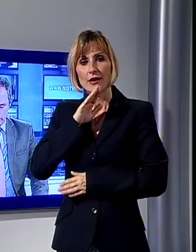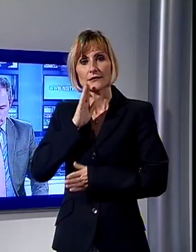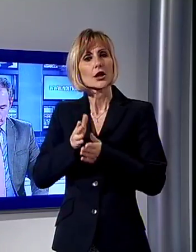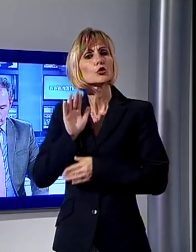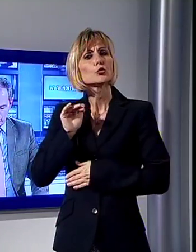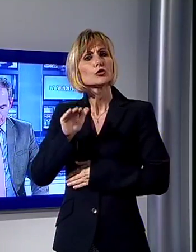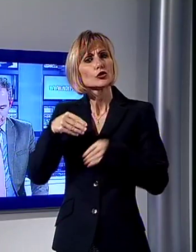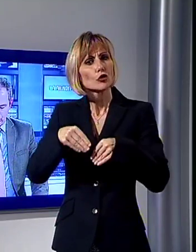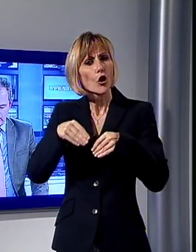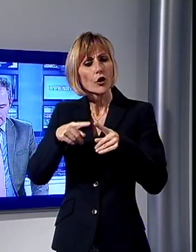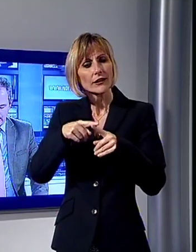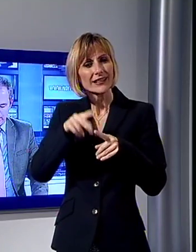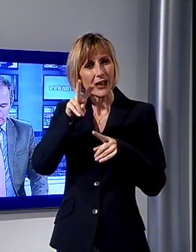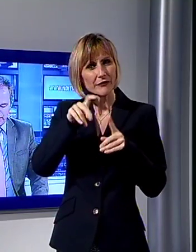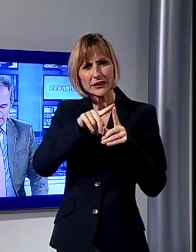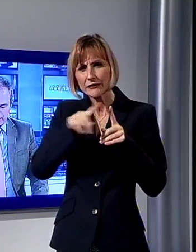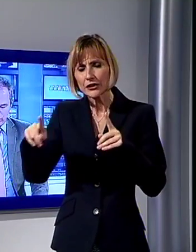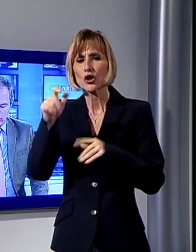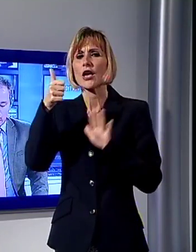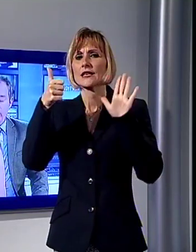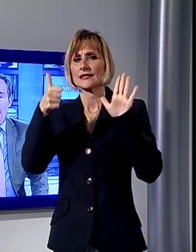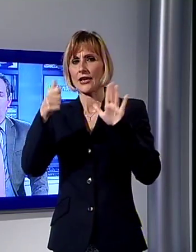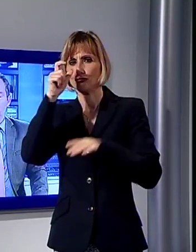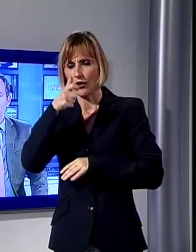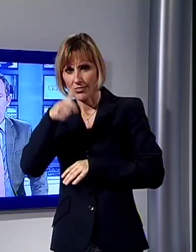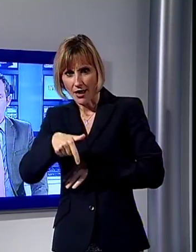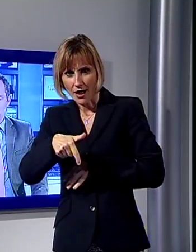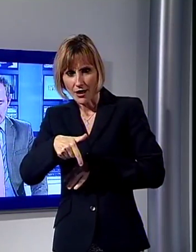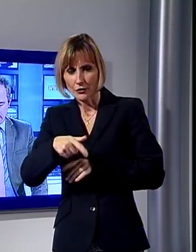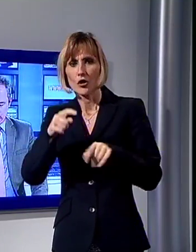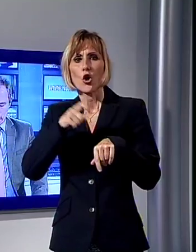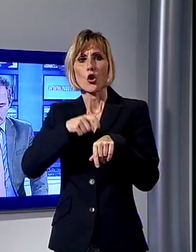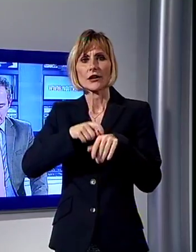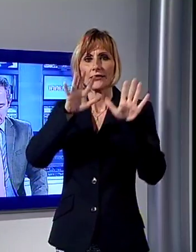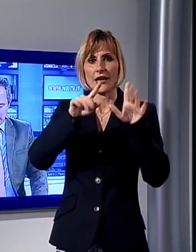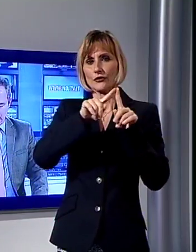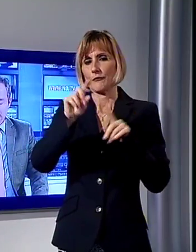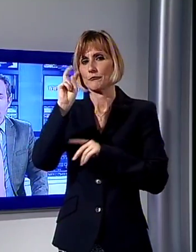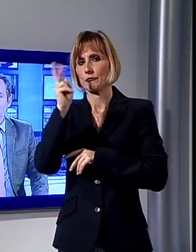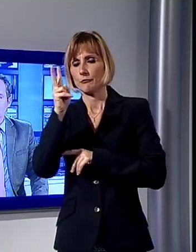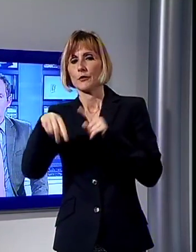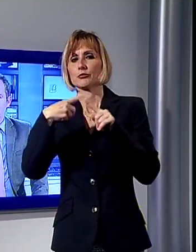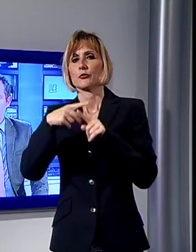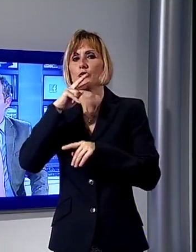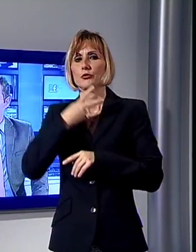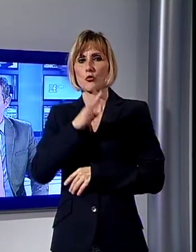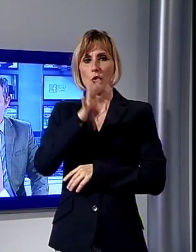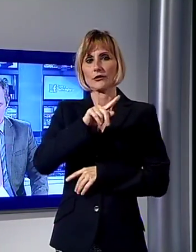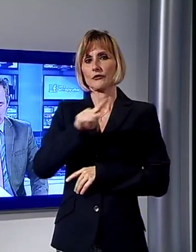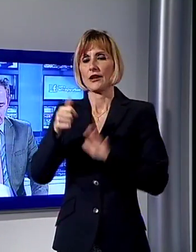giorno fino al 6 gennaio con orario dalle 10 alle 12 la mattina e dalle 16 alle 18 il